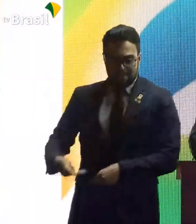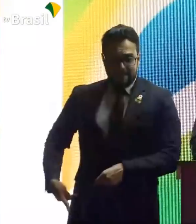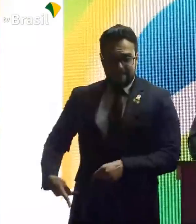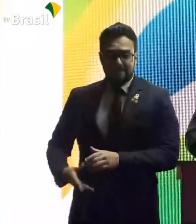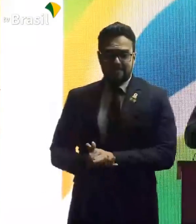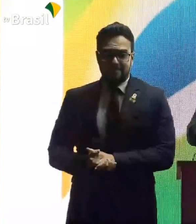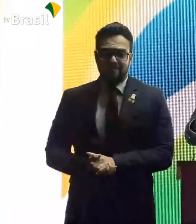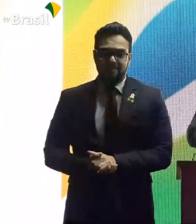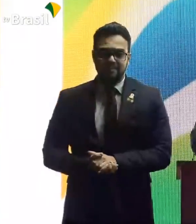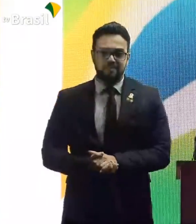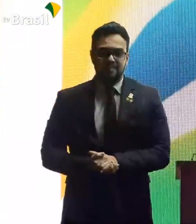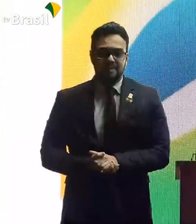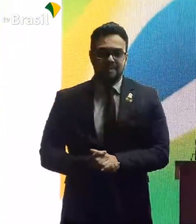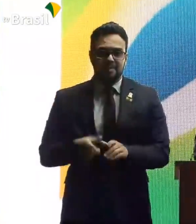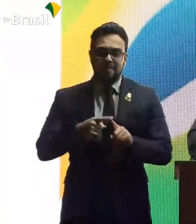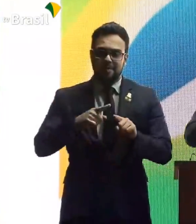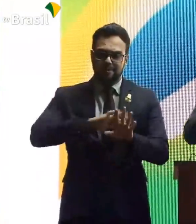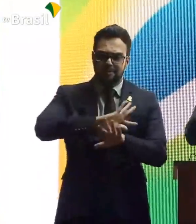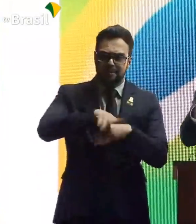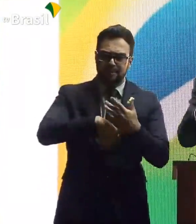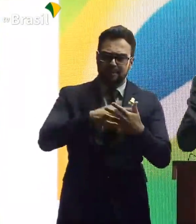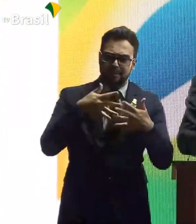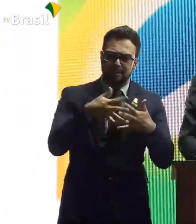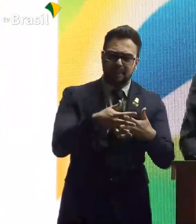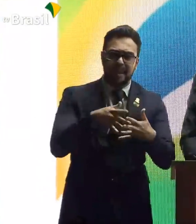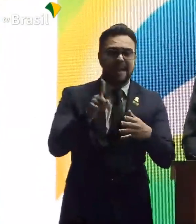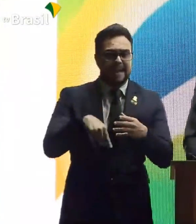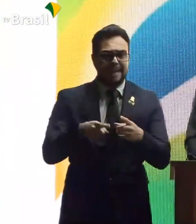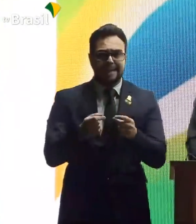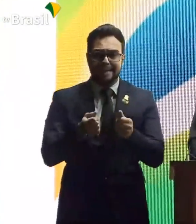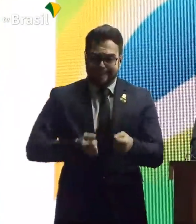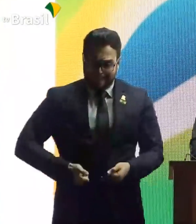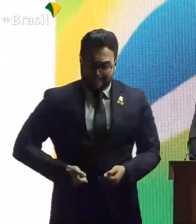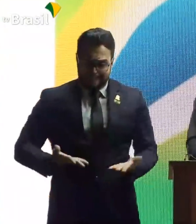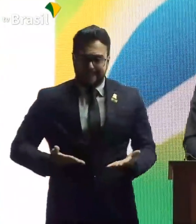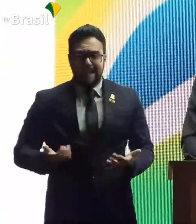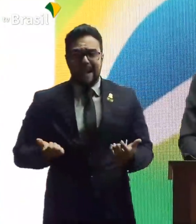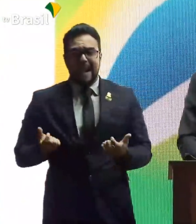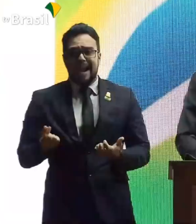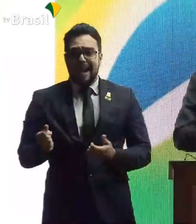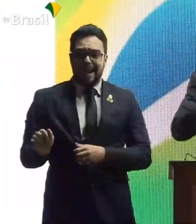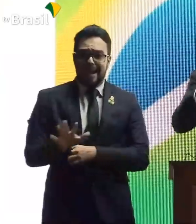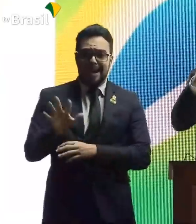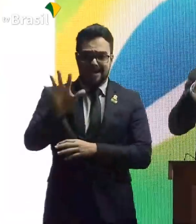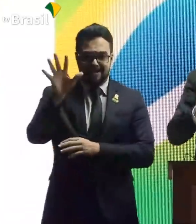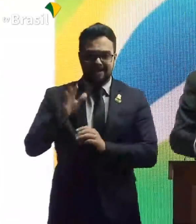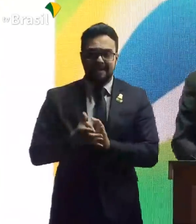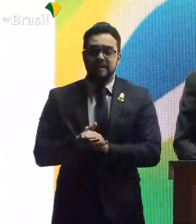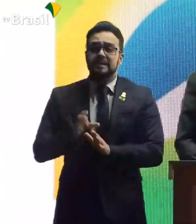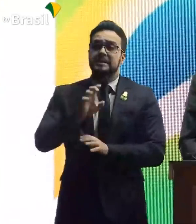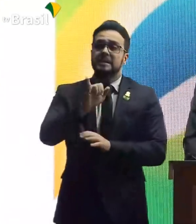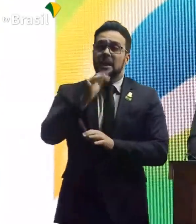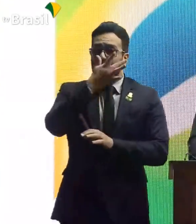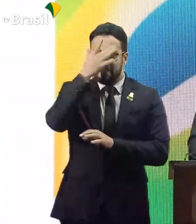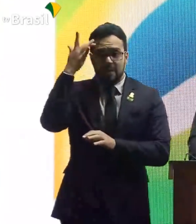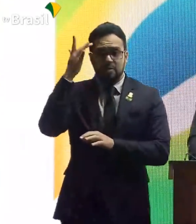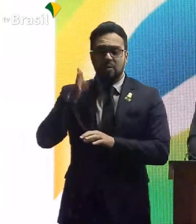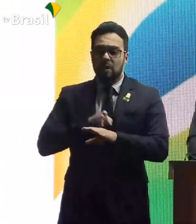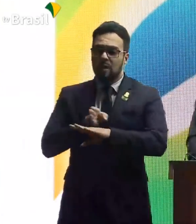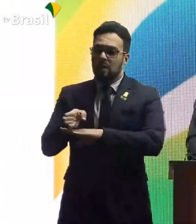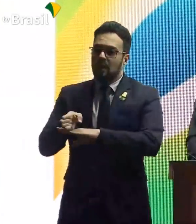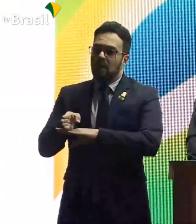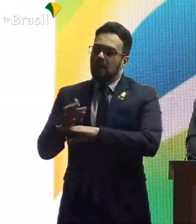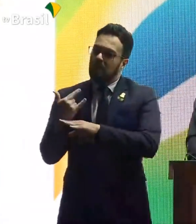prole daquela família se perde. Custa caríssimo tratar uma pessoa que entrou no muro das drogas.